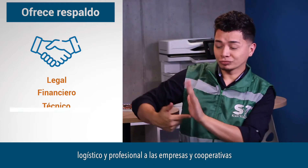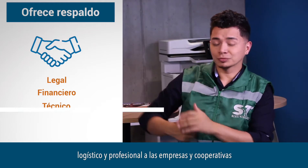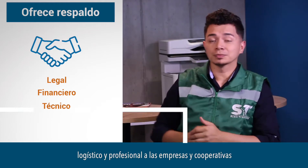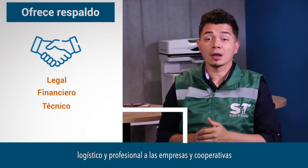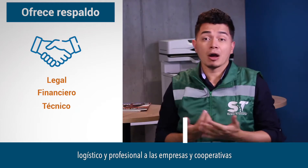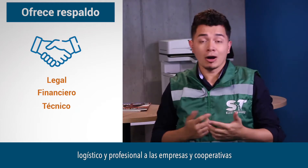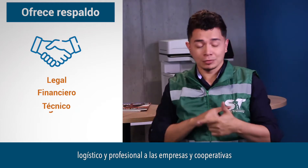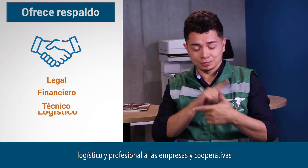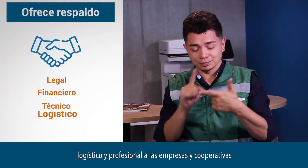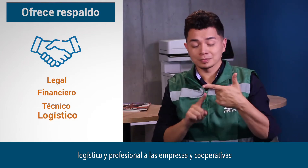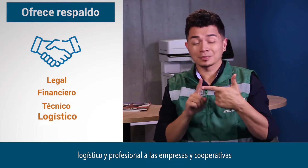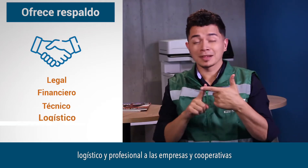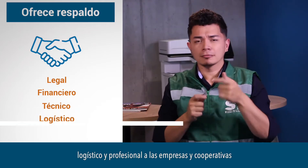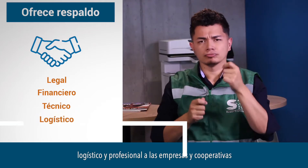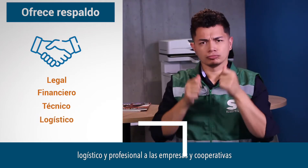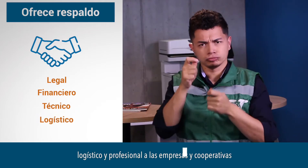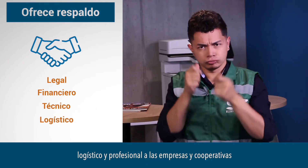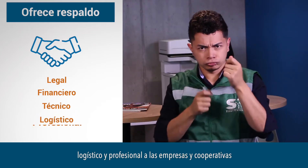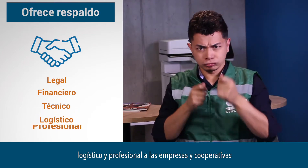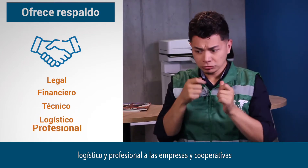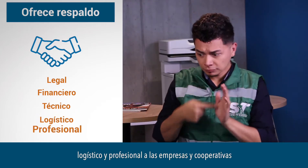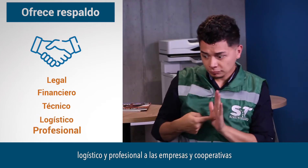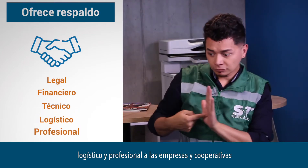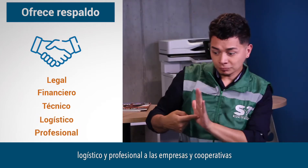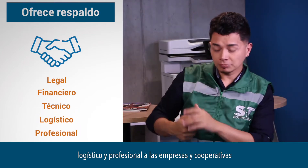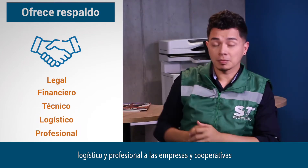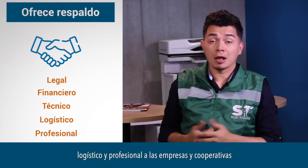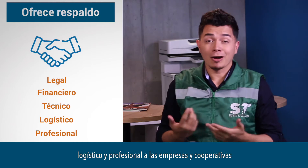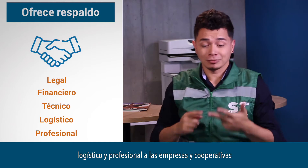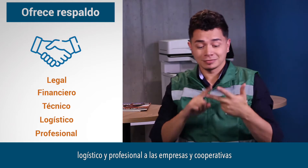logístico y profesional a las empresas y cooperativas,